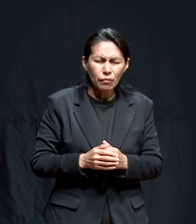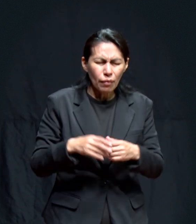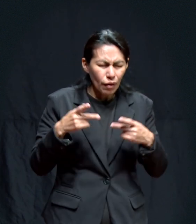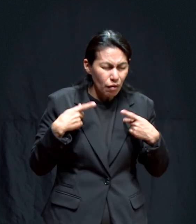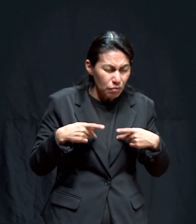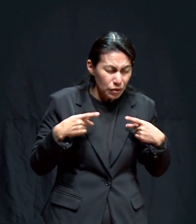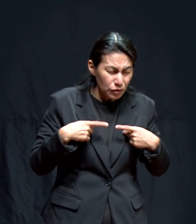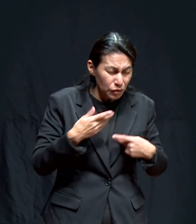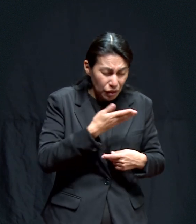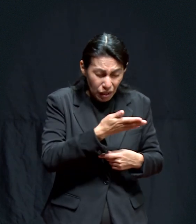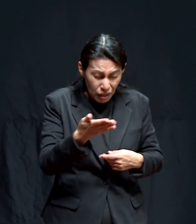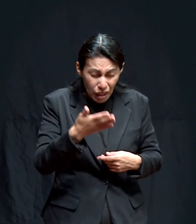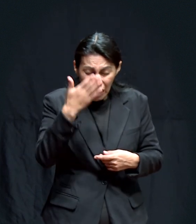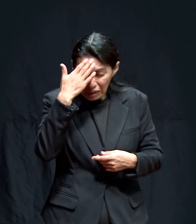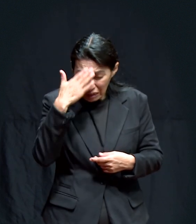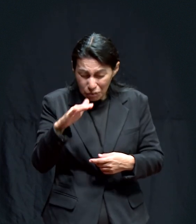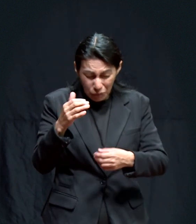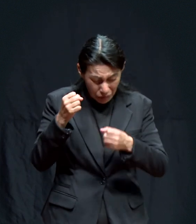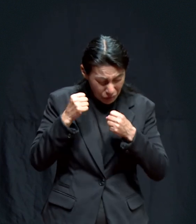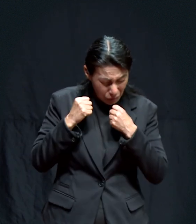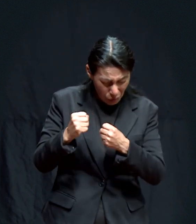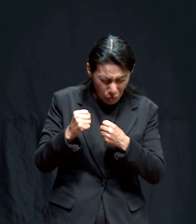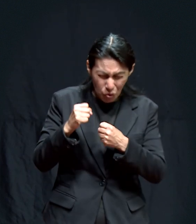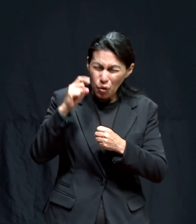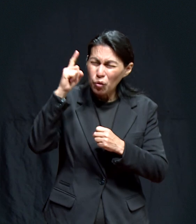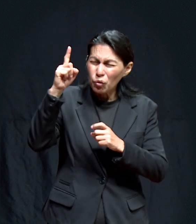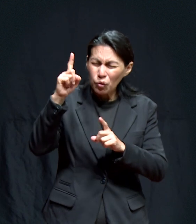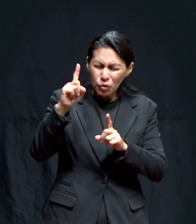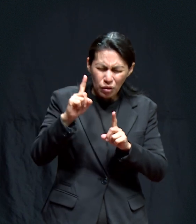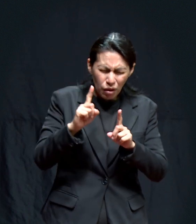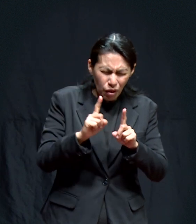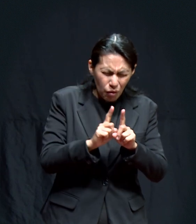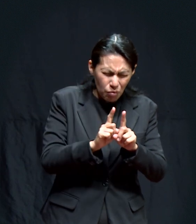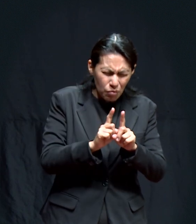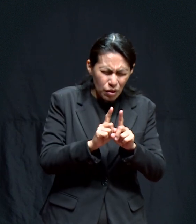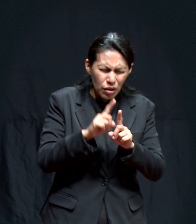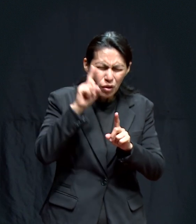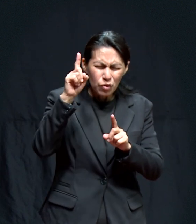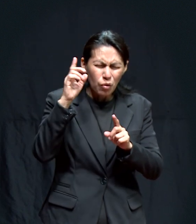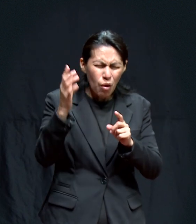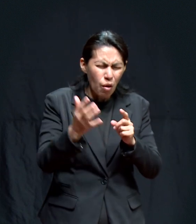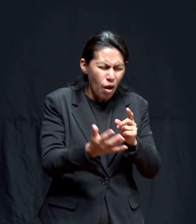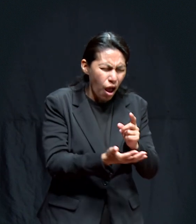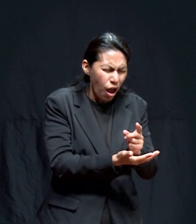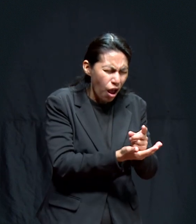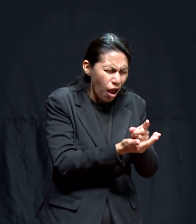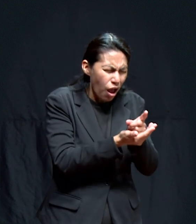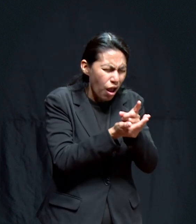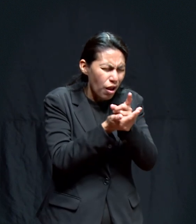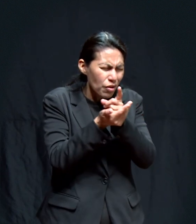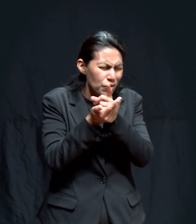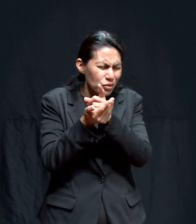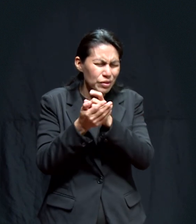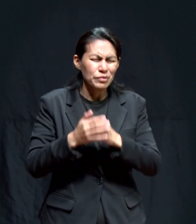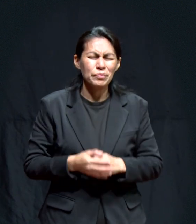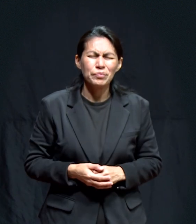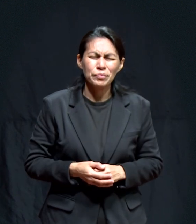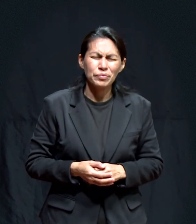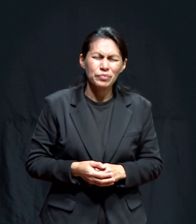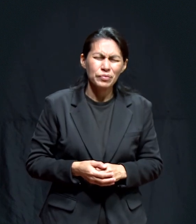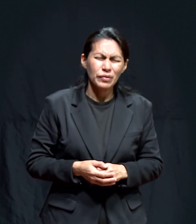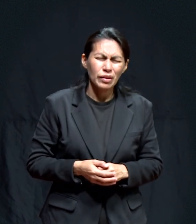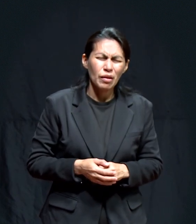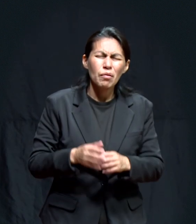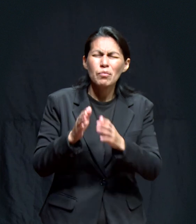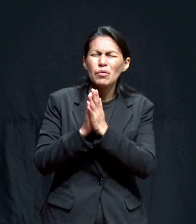Que tú vas a Ayudarlo Que no están Solo Dales fe A todos ellos Señor Danos fe A